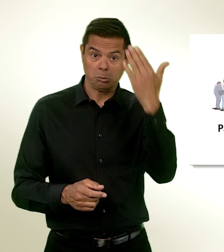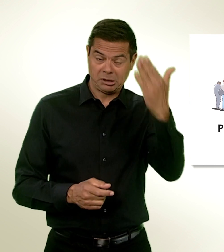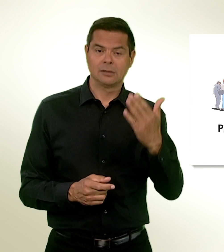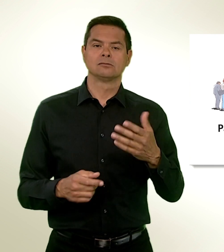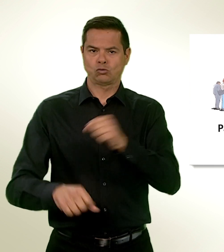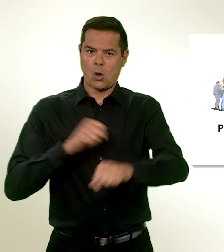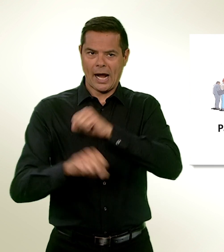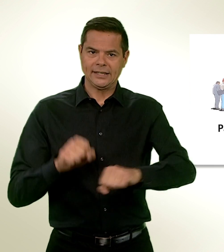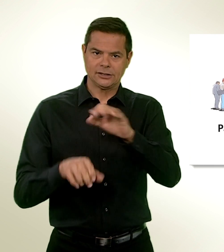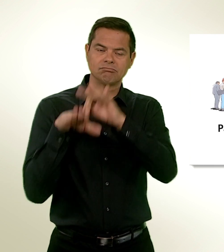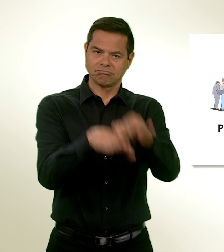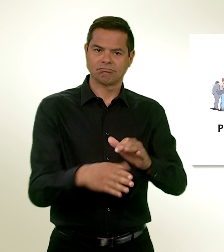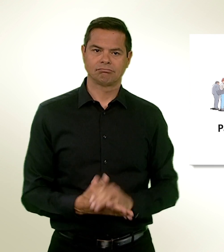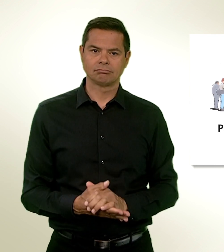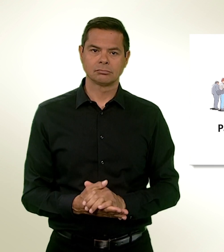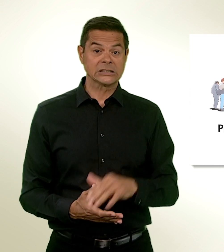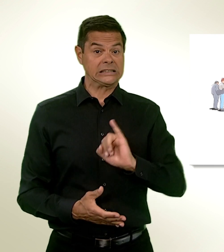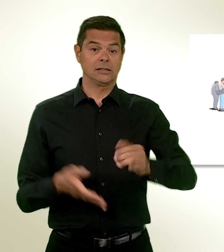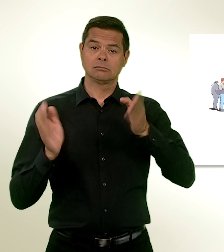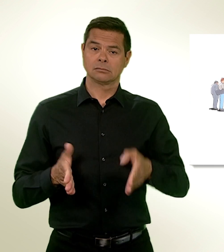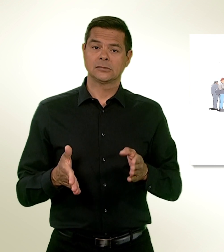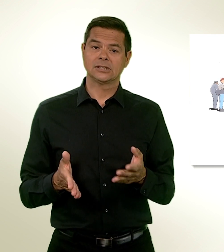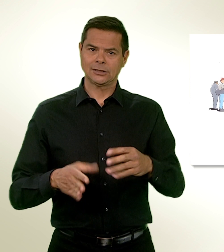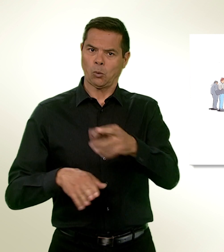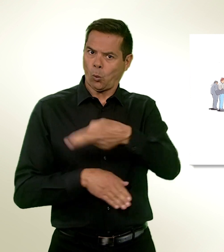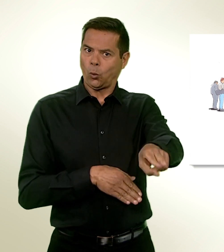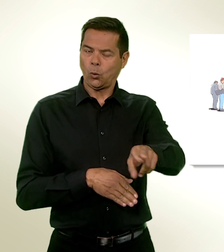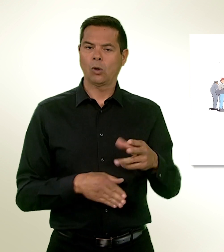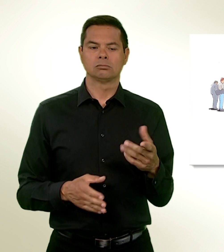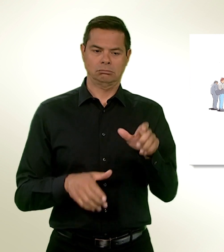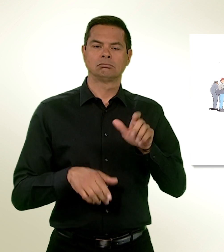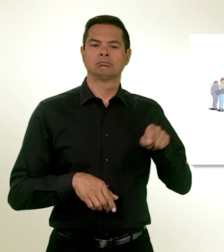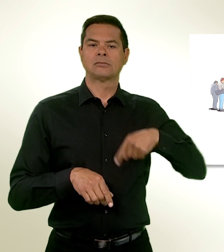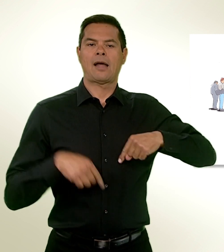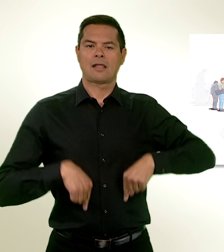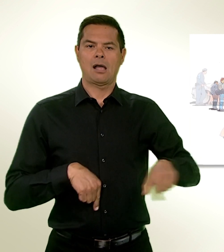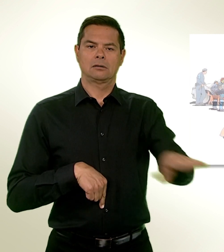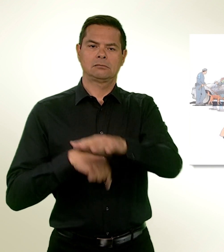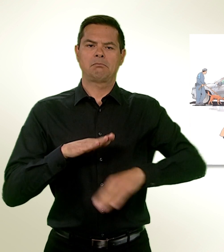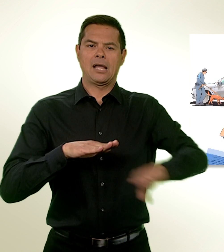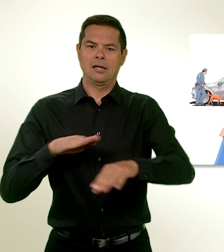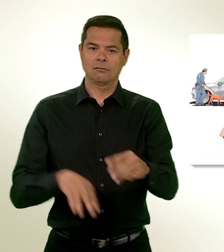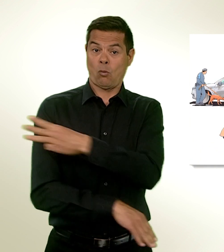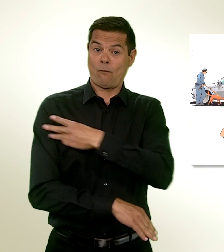'asile et les retours restent néanmoins prises par les États, et non par Frontex. Lors de ces interventions,